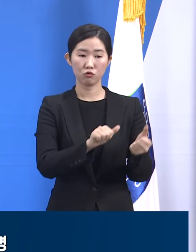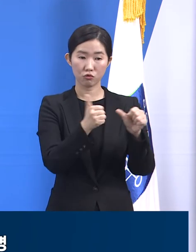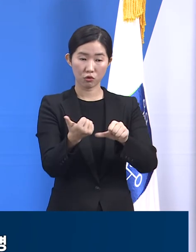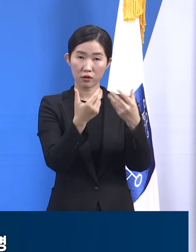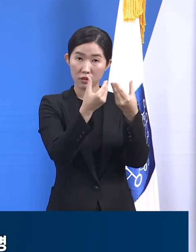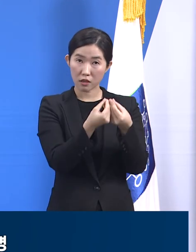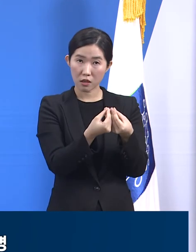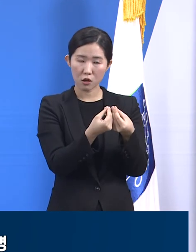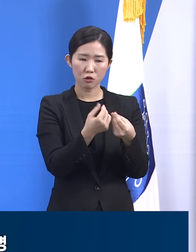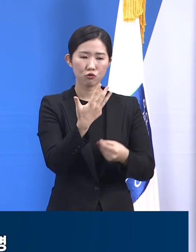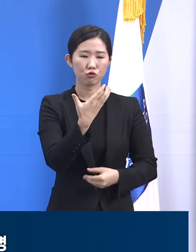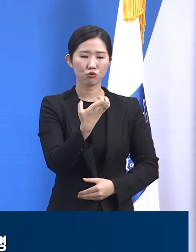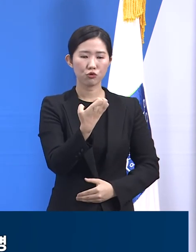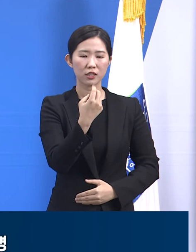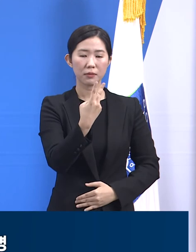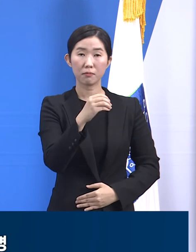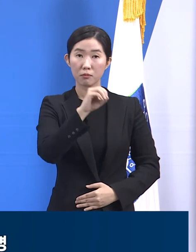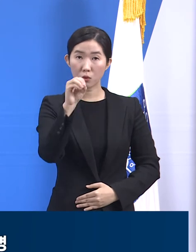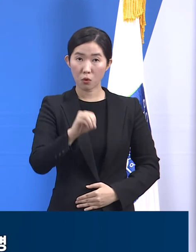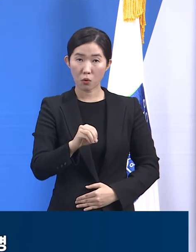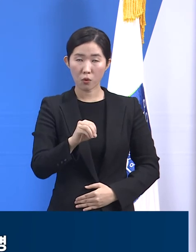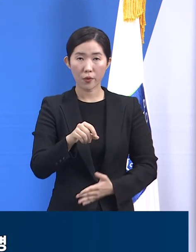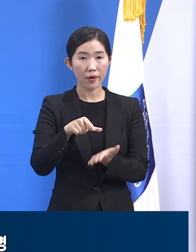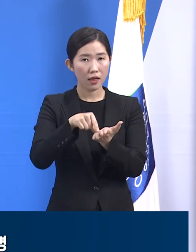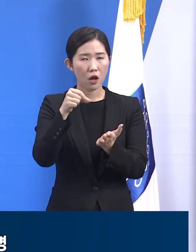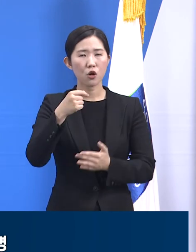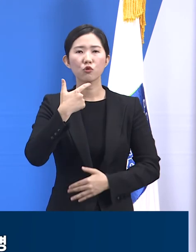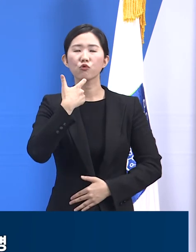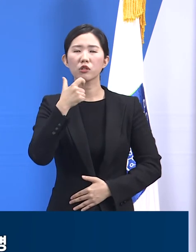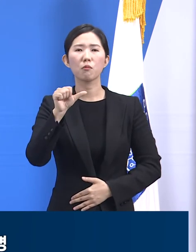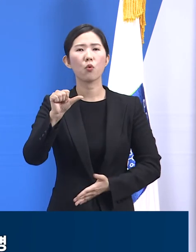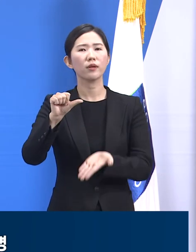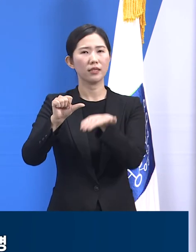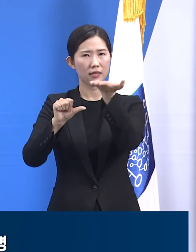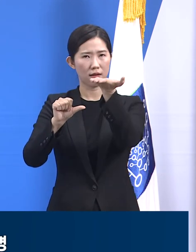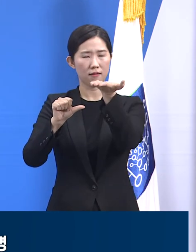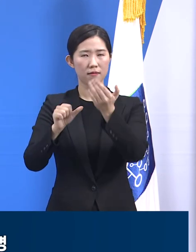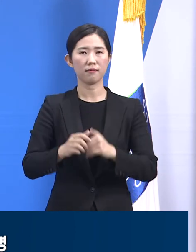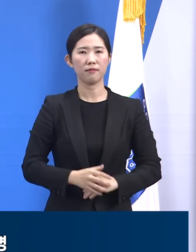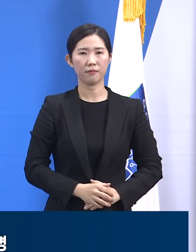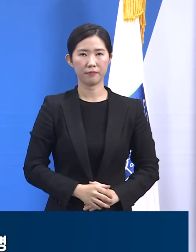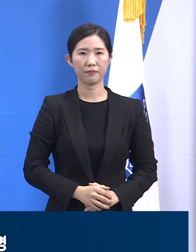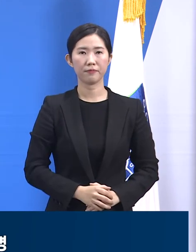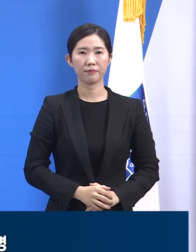.7%가 65세 이상의 고령층에서 발생했습니다.